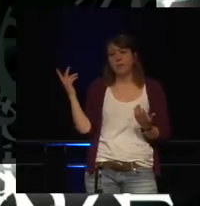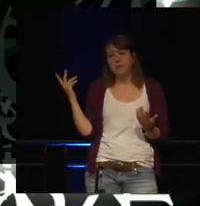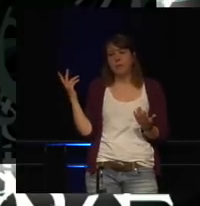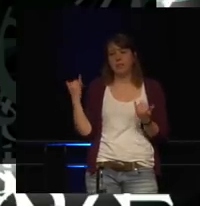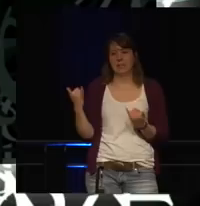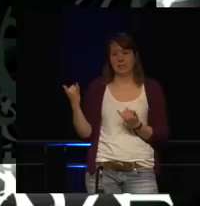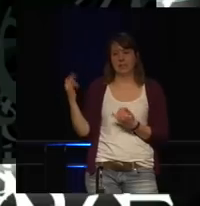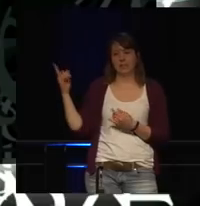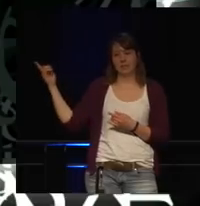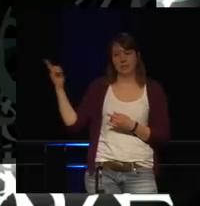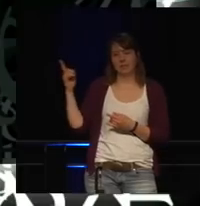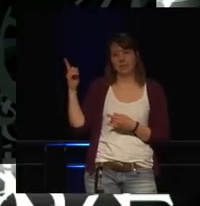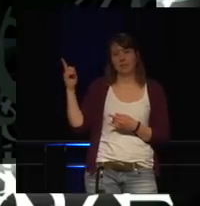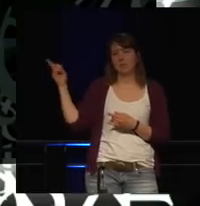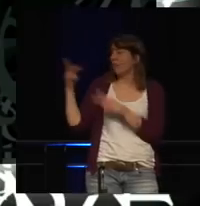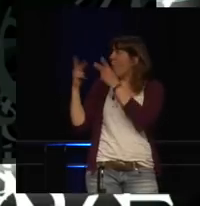Das ist übrigens die Website.